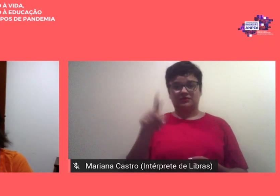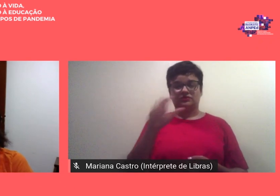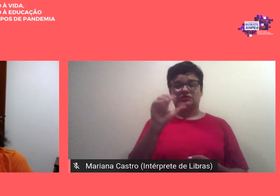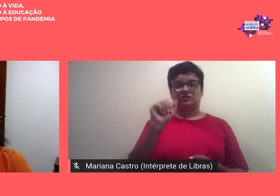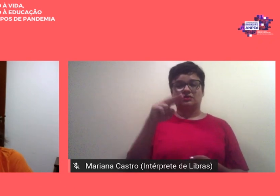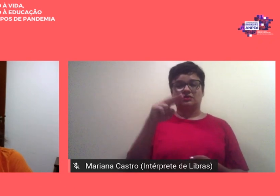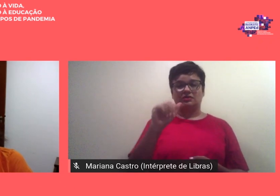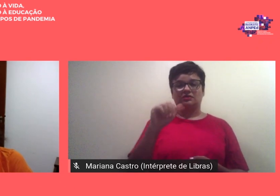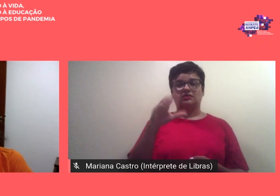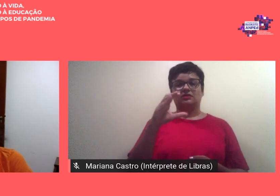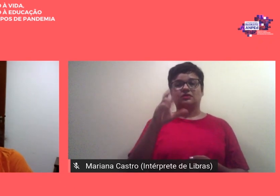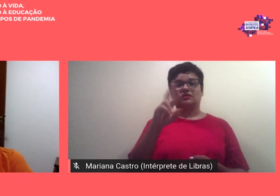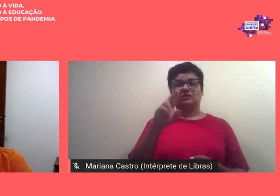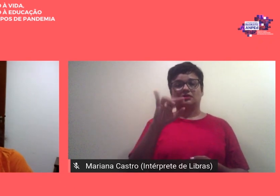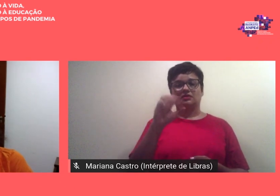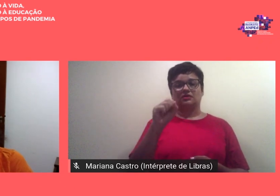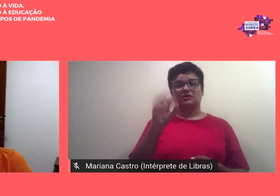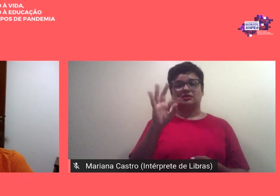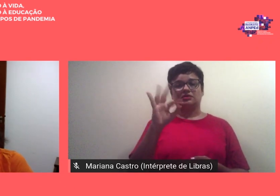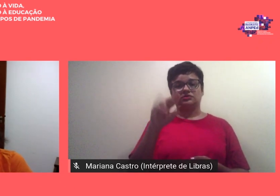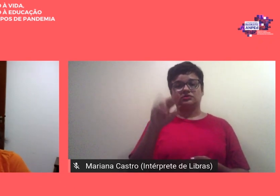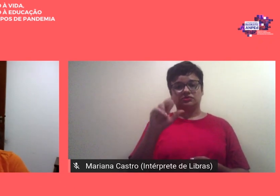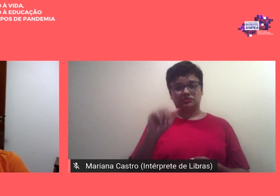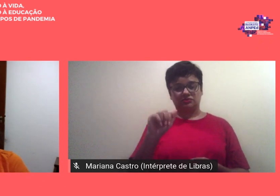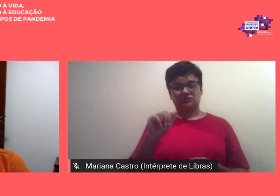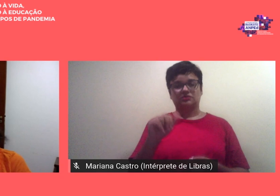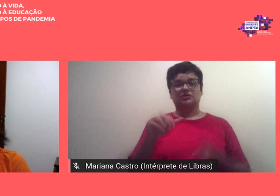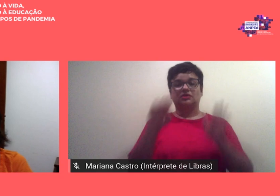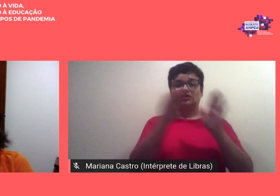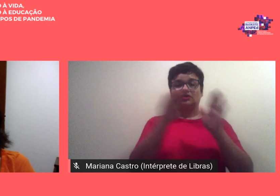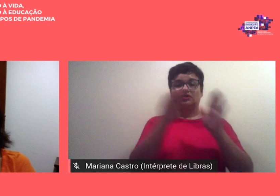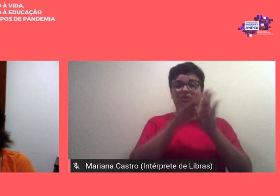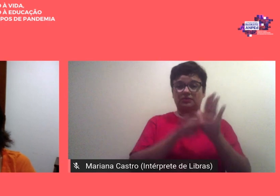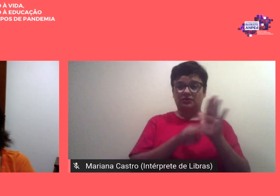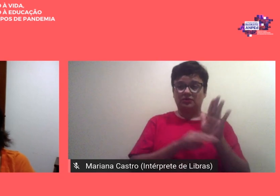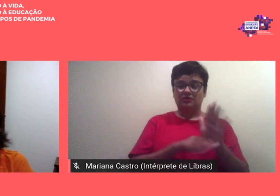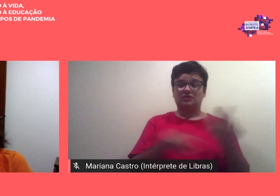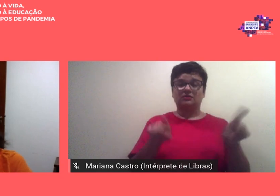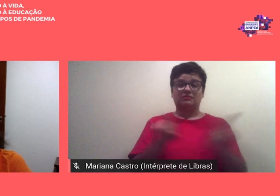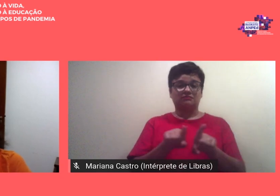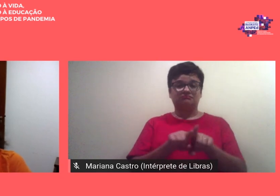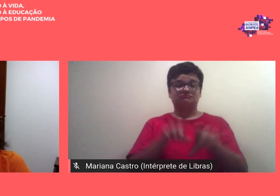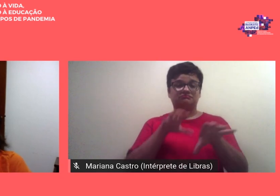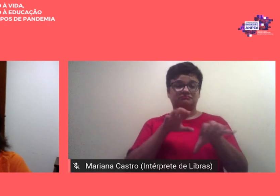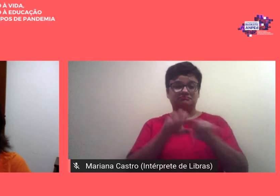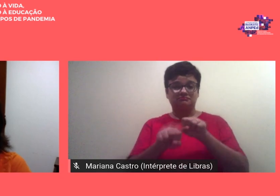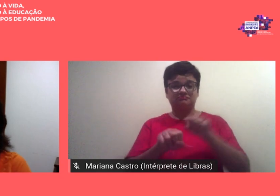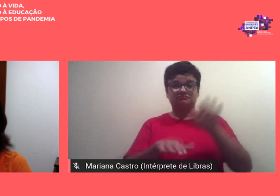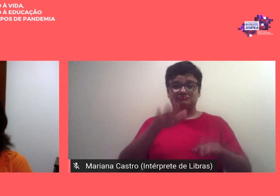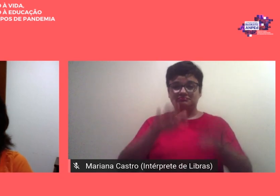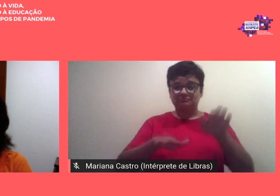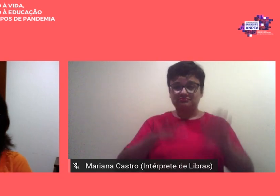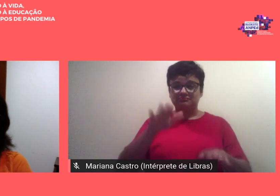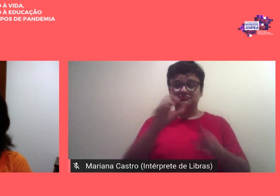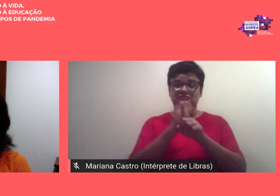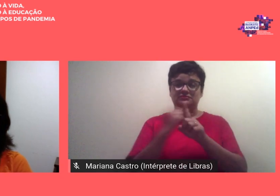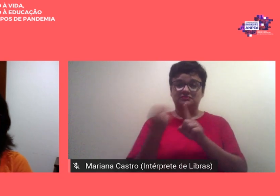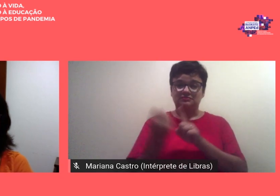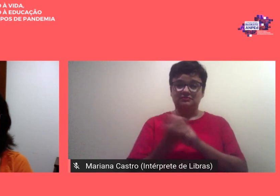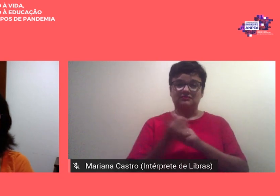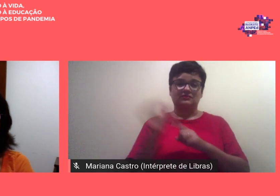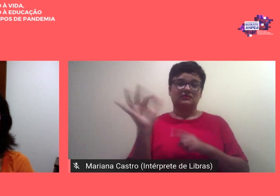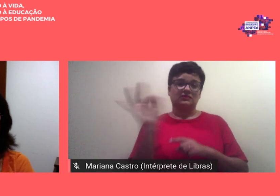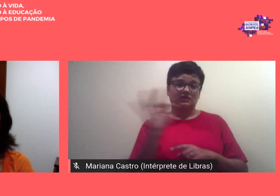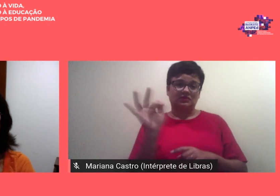o programa também de pós-graduação em processos formativos e desigualdades sociais da Faculdade de